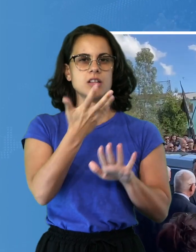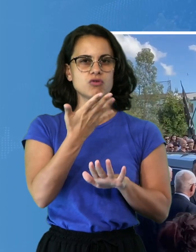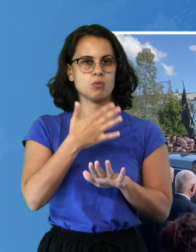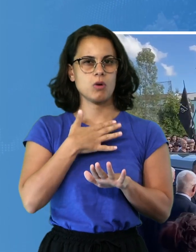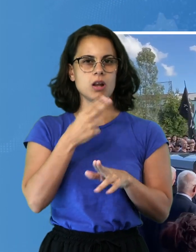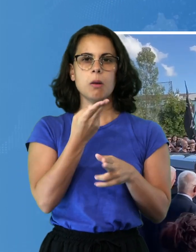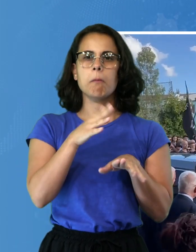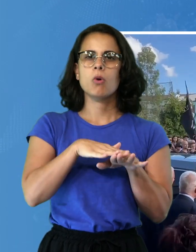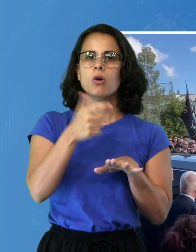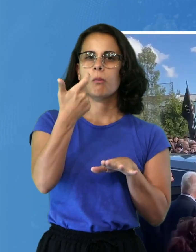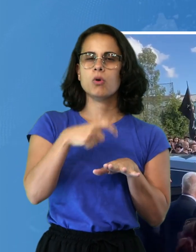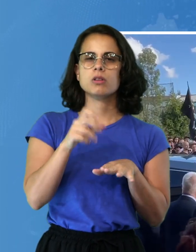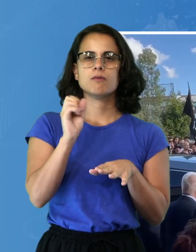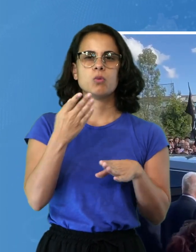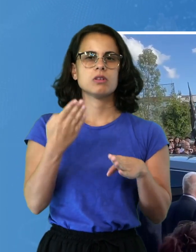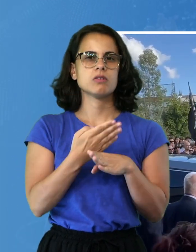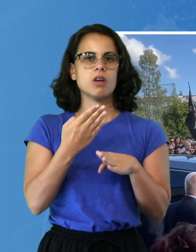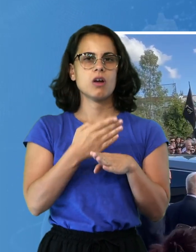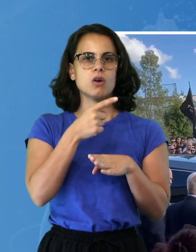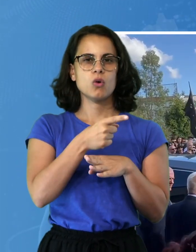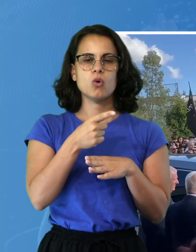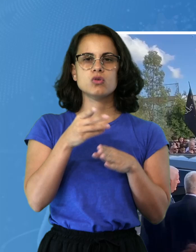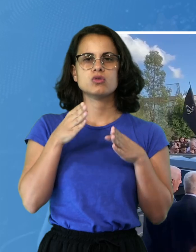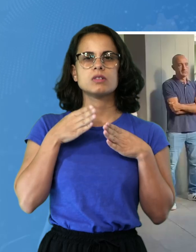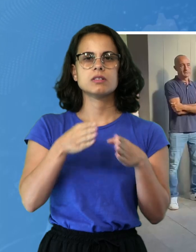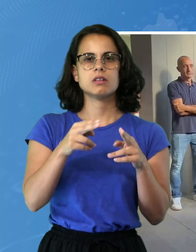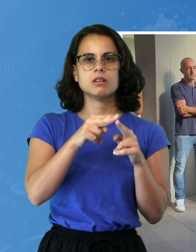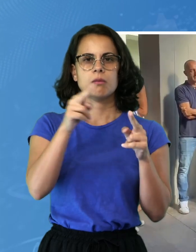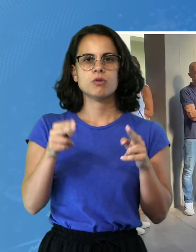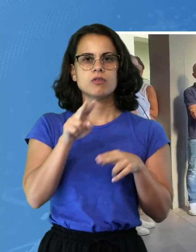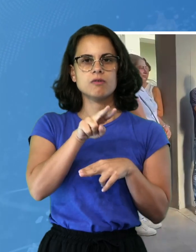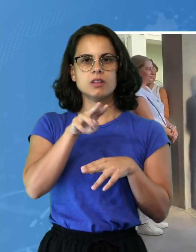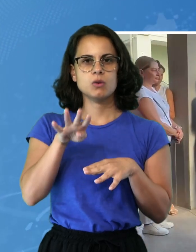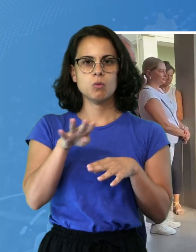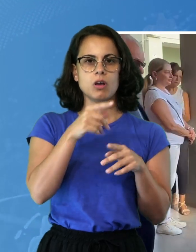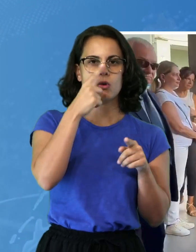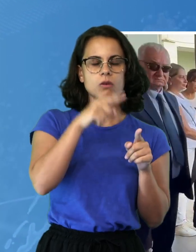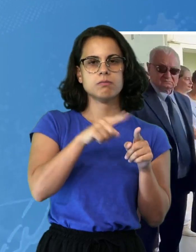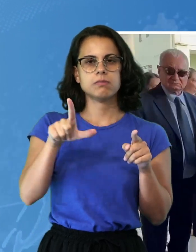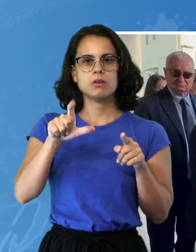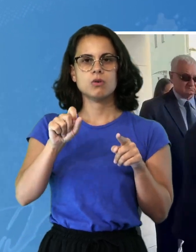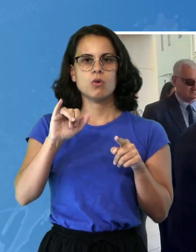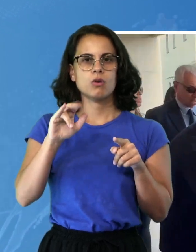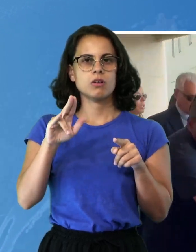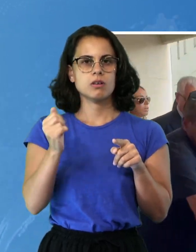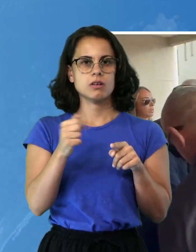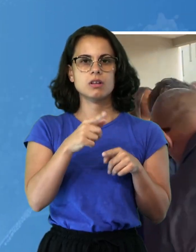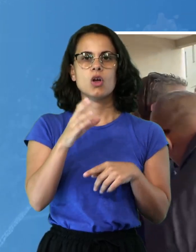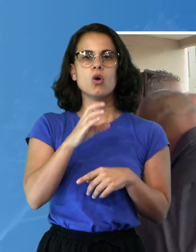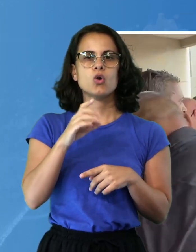lo scorso 15 agosto lungo la strada provinciale 24 che collega Olbia all'Oiri. Cozzolino si trovava a bordo della sua Opel